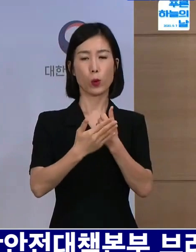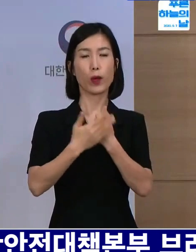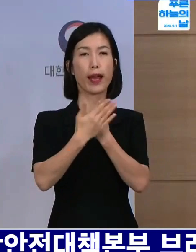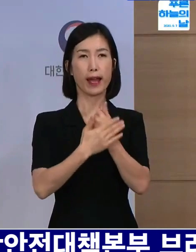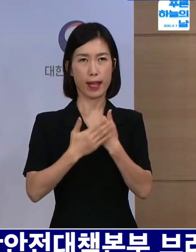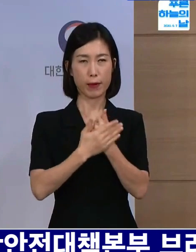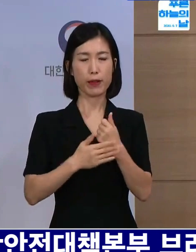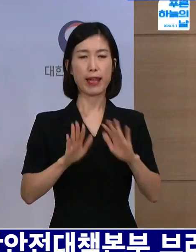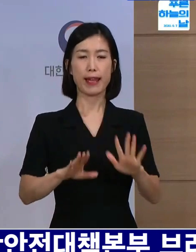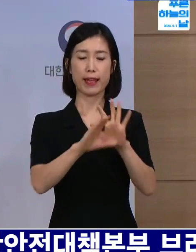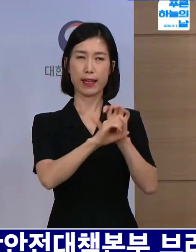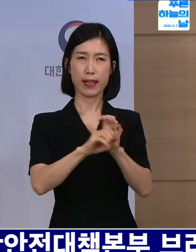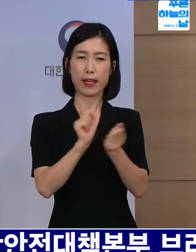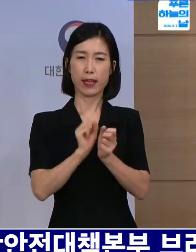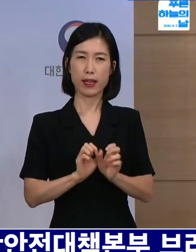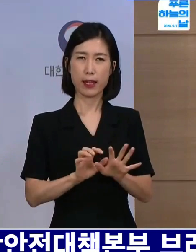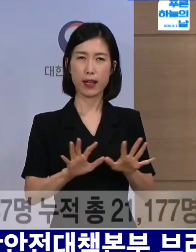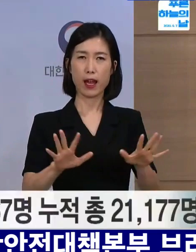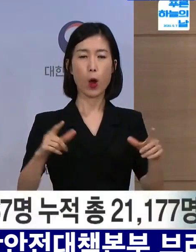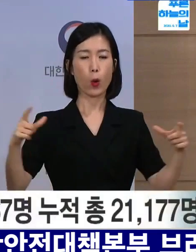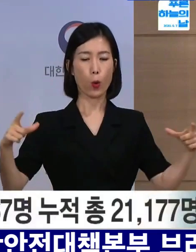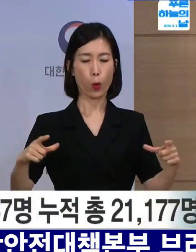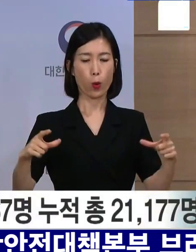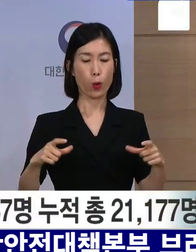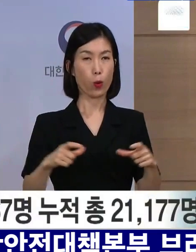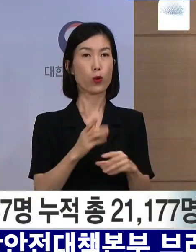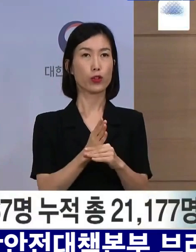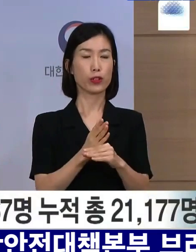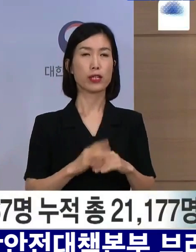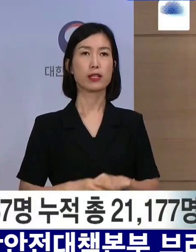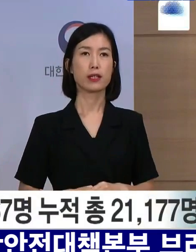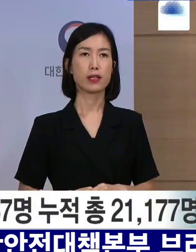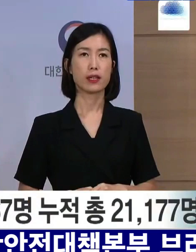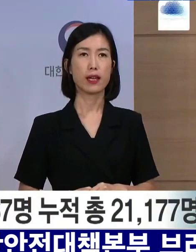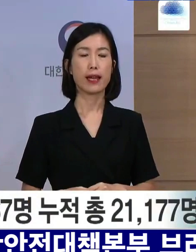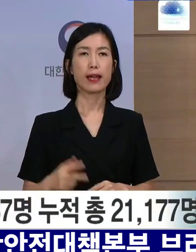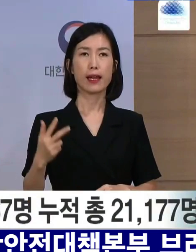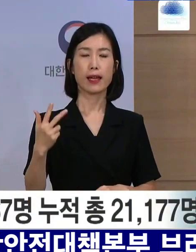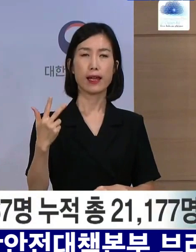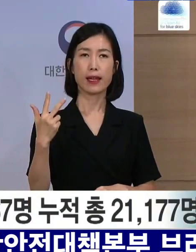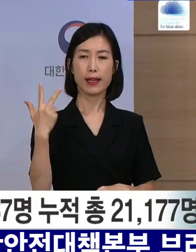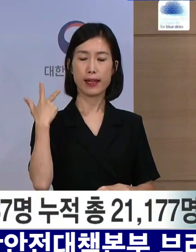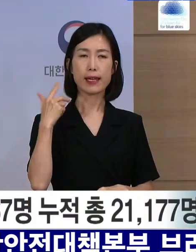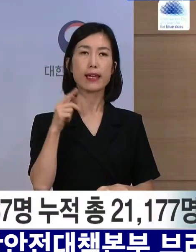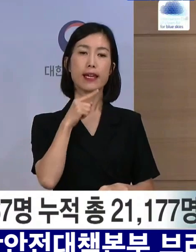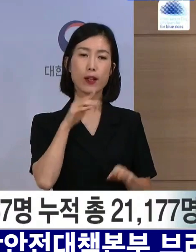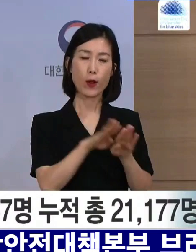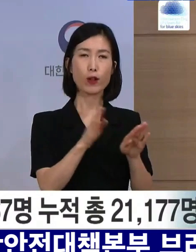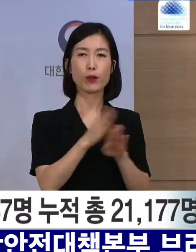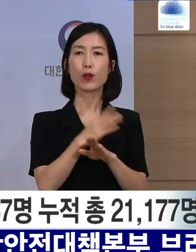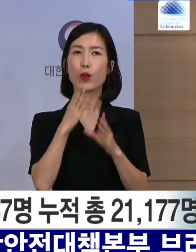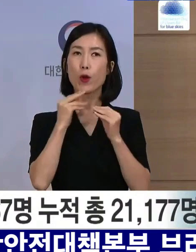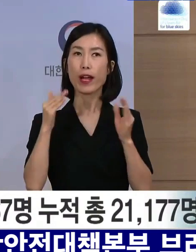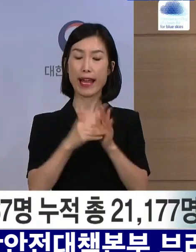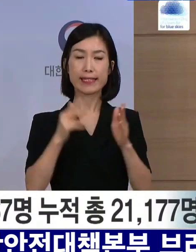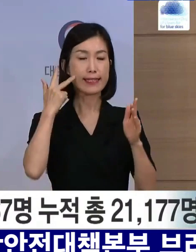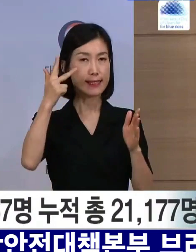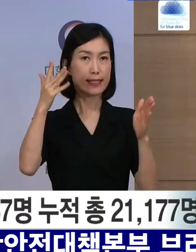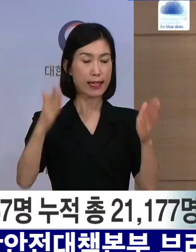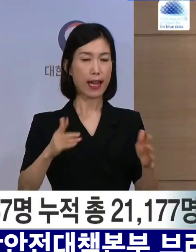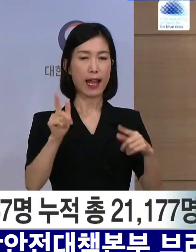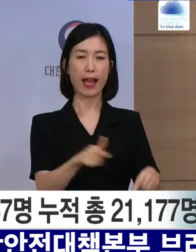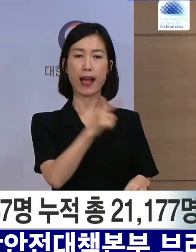나타내며 코로나19의 전파는 계속 억제되고 있는 양상입니다. 지난 일요일부터 토요일까지 한 주간의